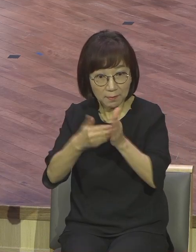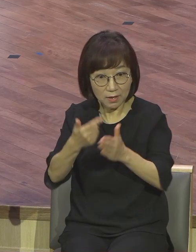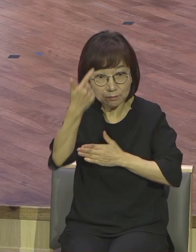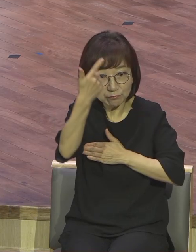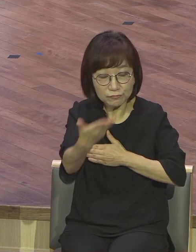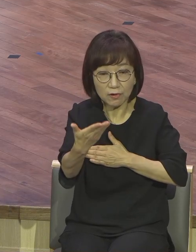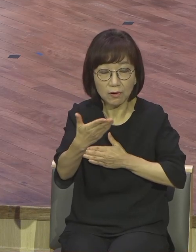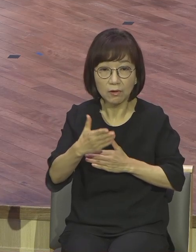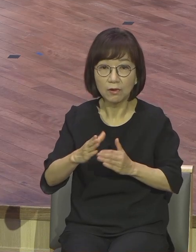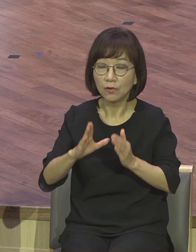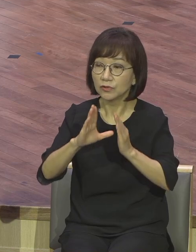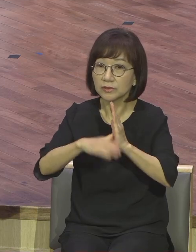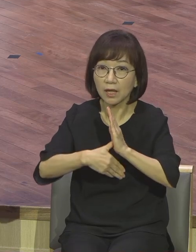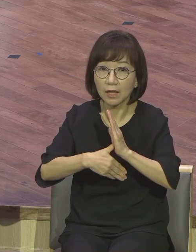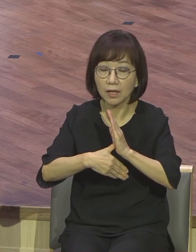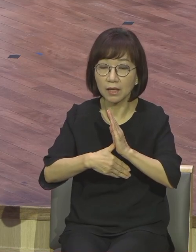이 사람들의 고백입니다.